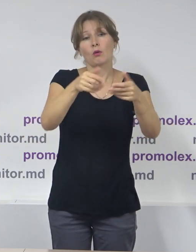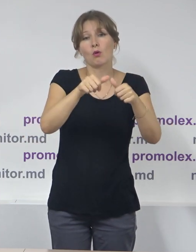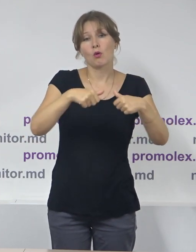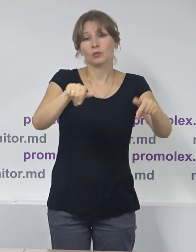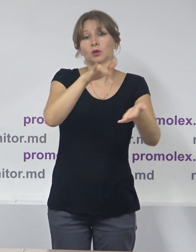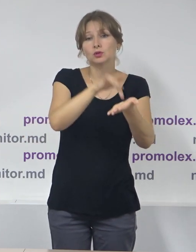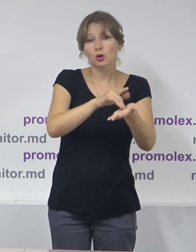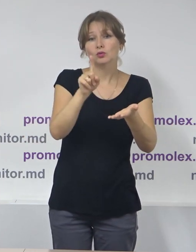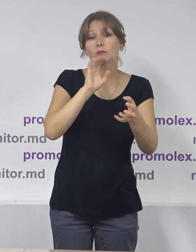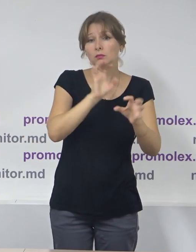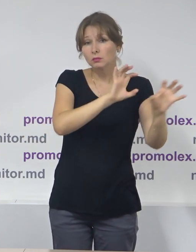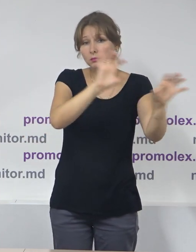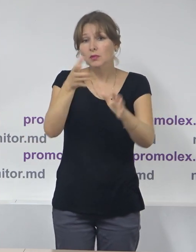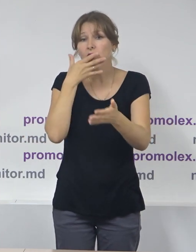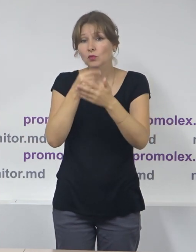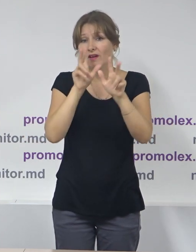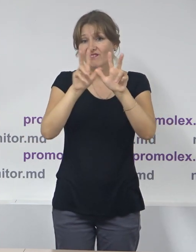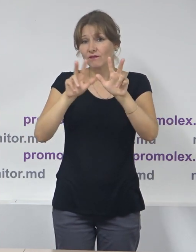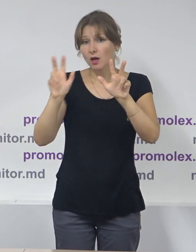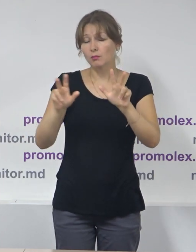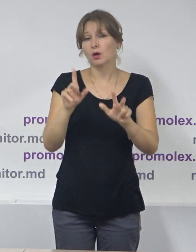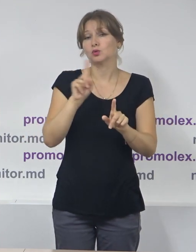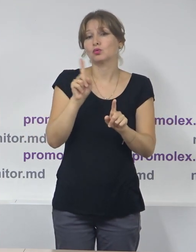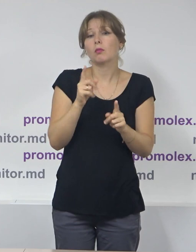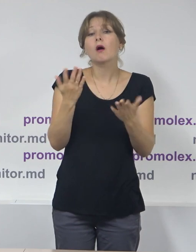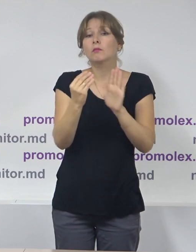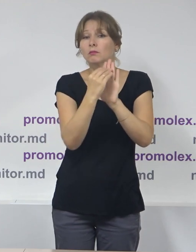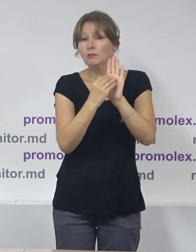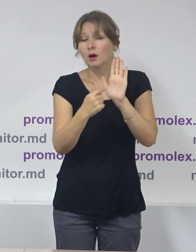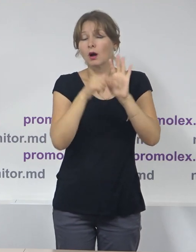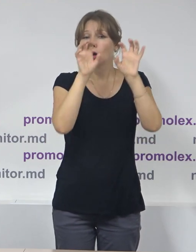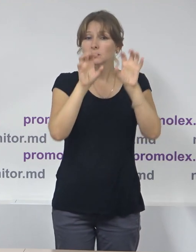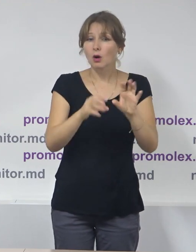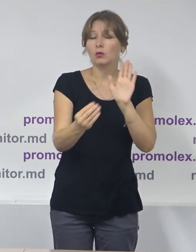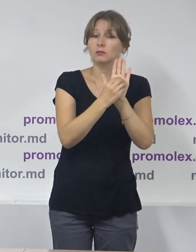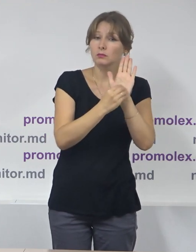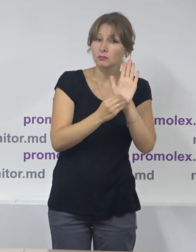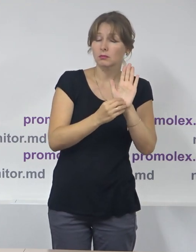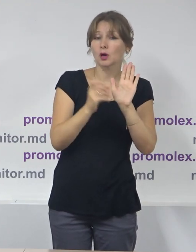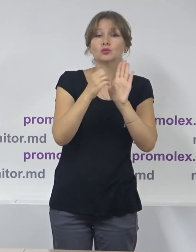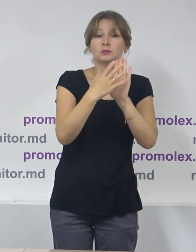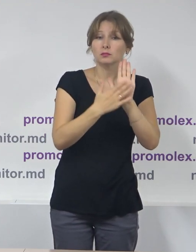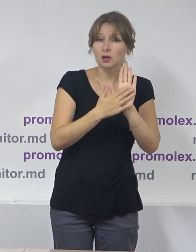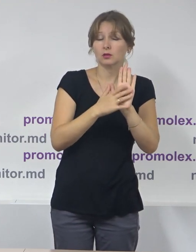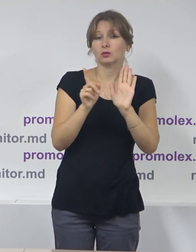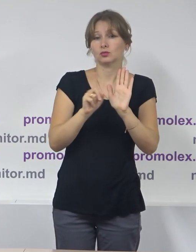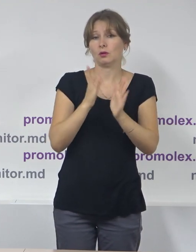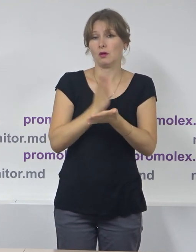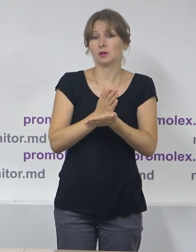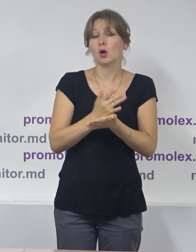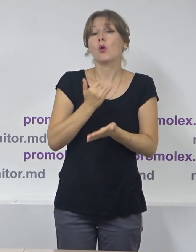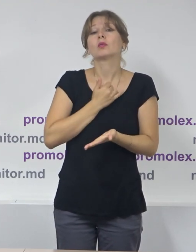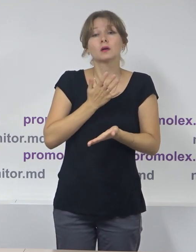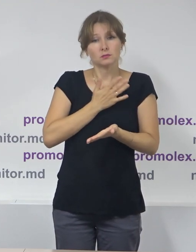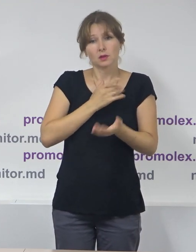asigure publicarea pe pagina sa web a tuturor contestațiilor și sesizărilor înregistrate în cancelarea. Precizăm că am avut anumite